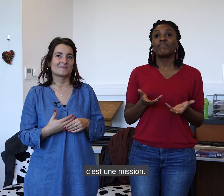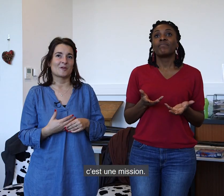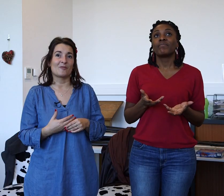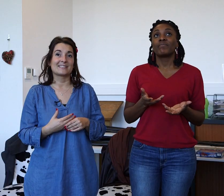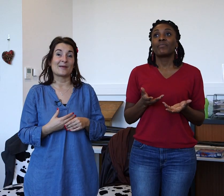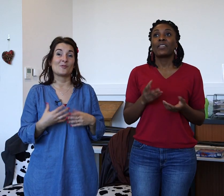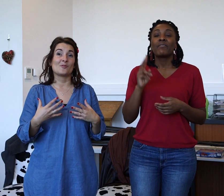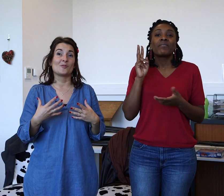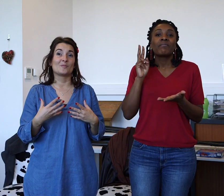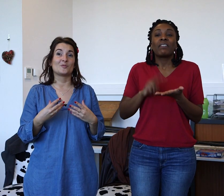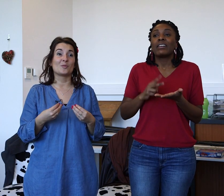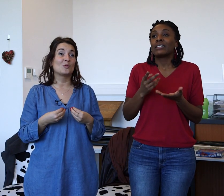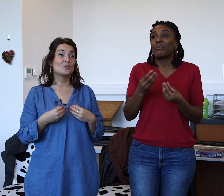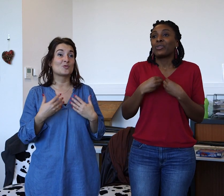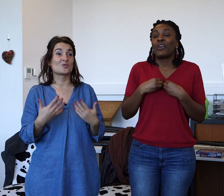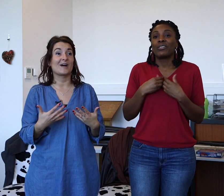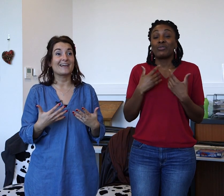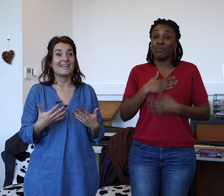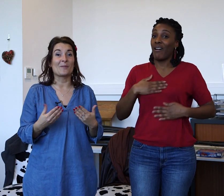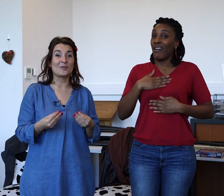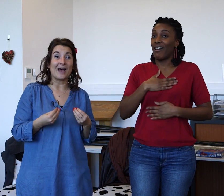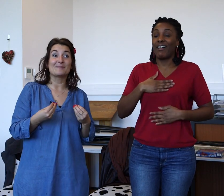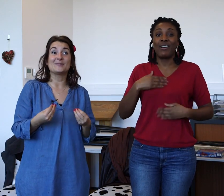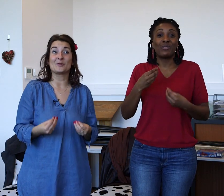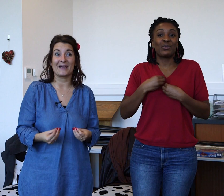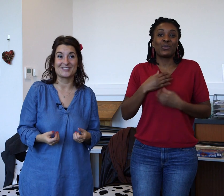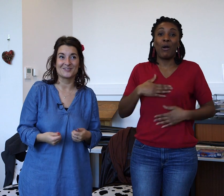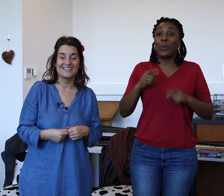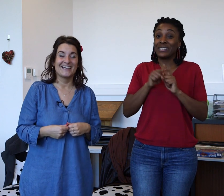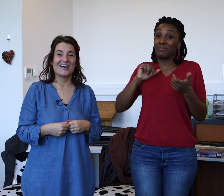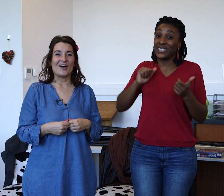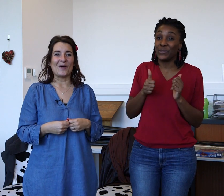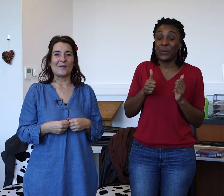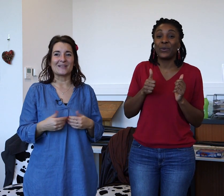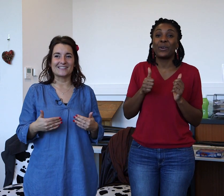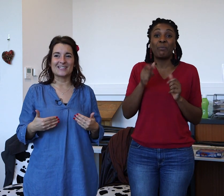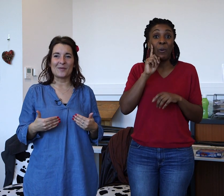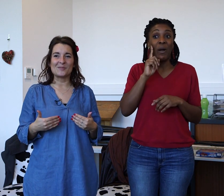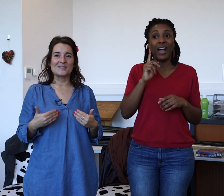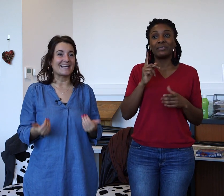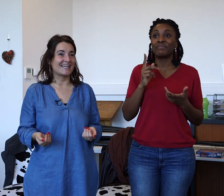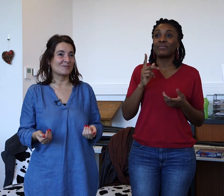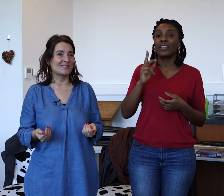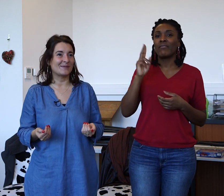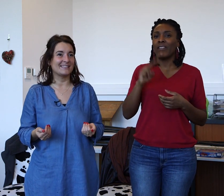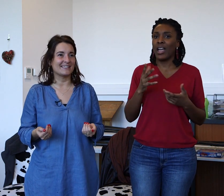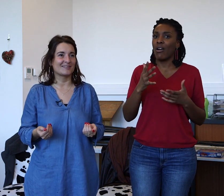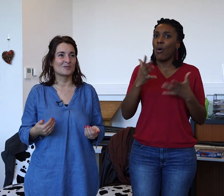En fait, ça me donne beaucoup de joie et en même temps un petit peu de pression. Parce que c'est quand même une sacrée responsabilité de